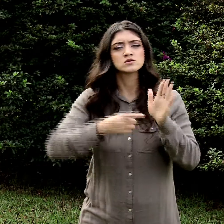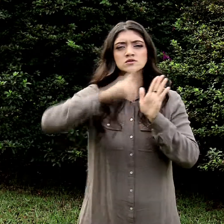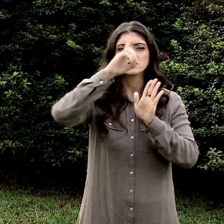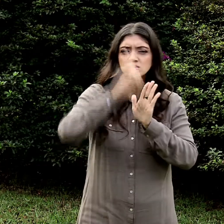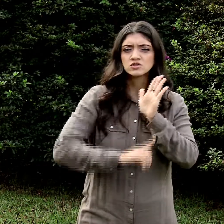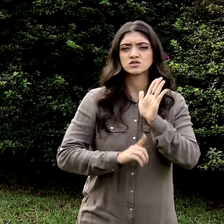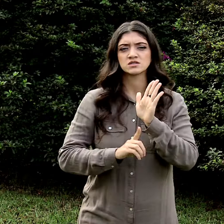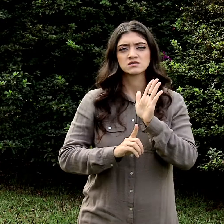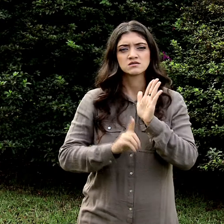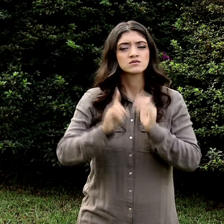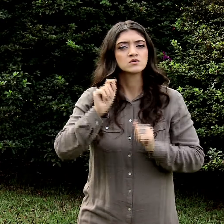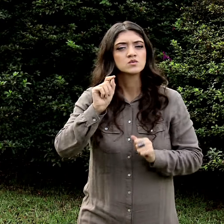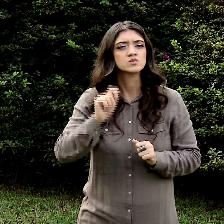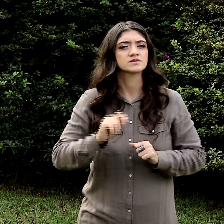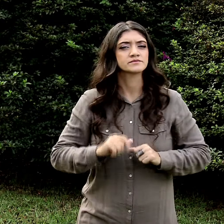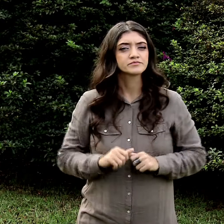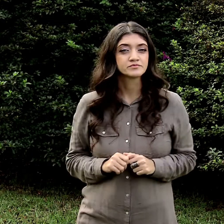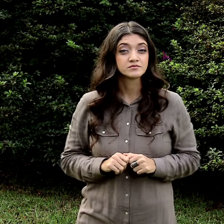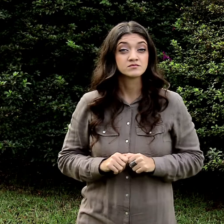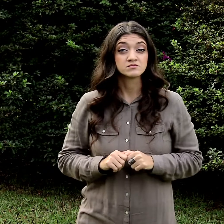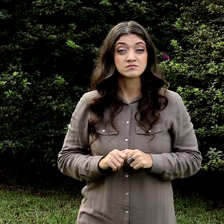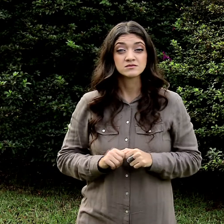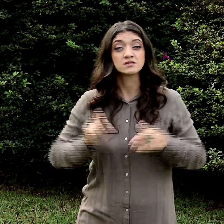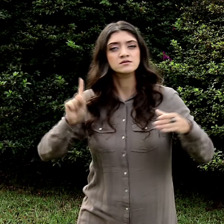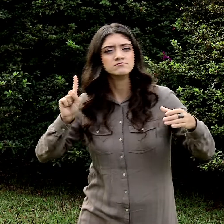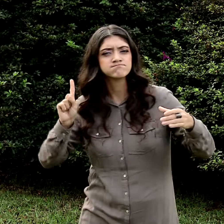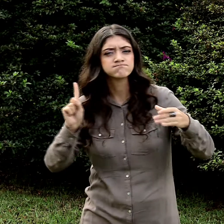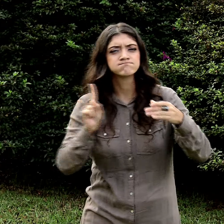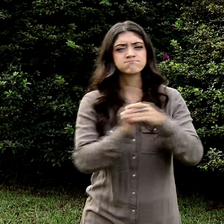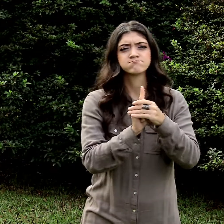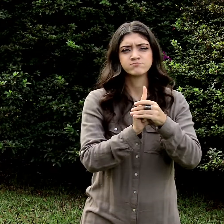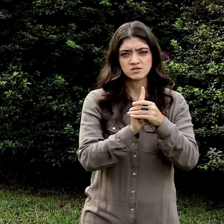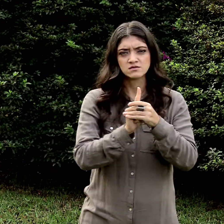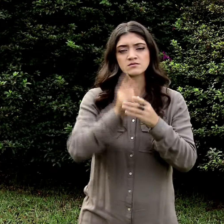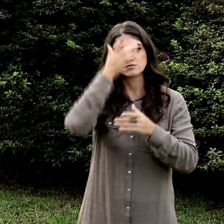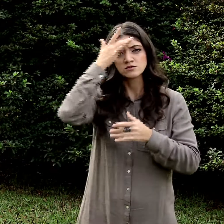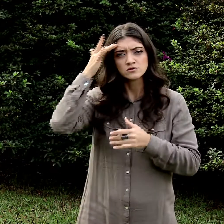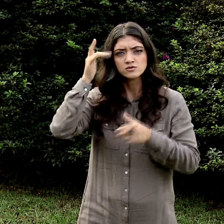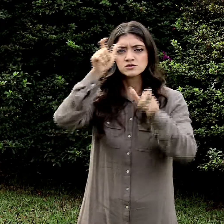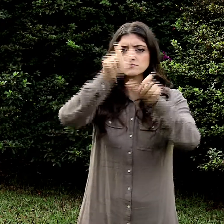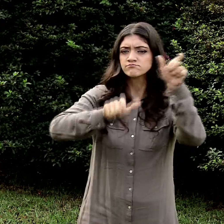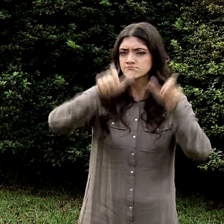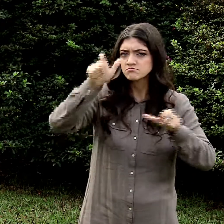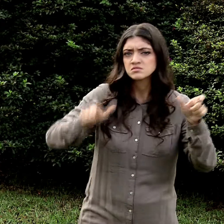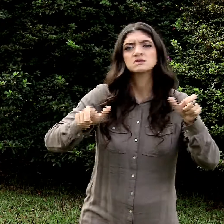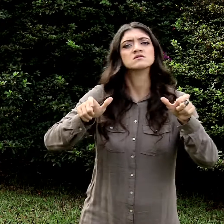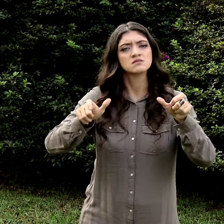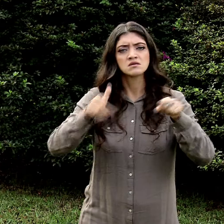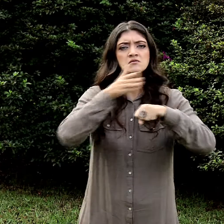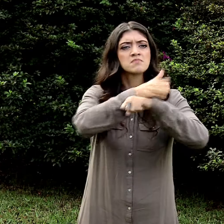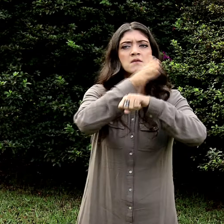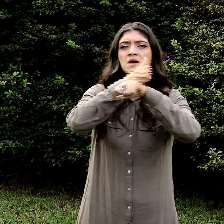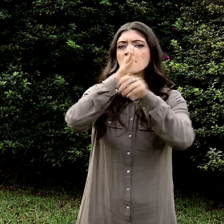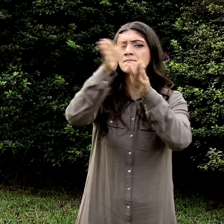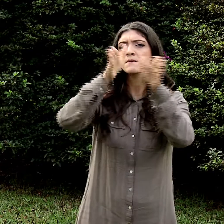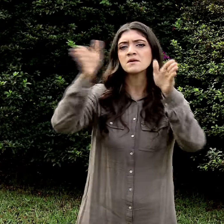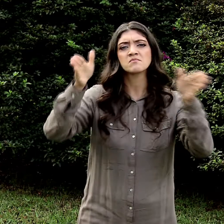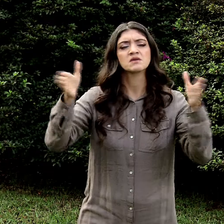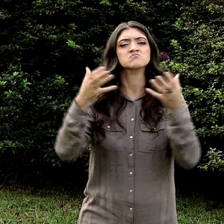defendendo ações que investam na inclusão, as diferenças humanas e conscientização geral do ser